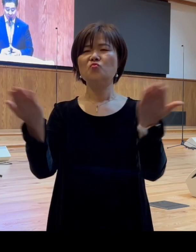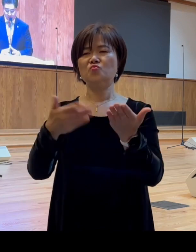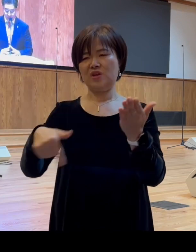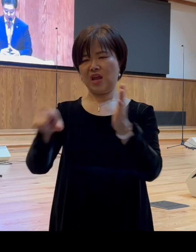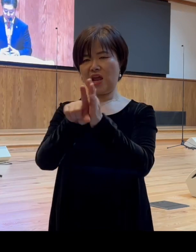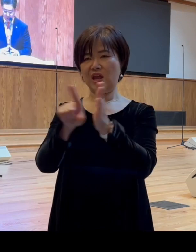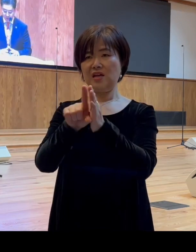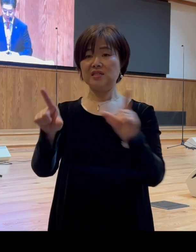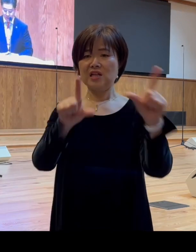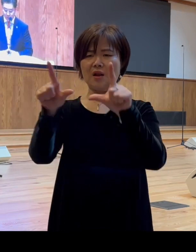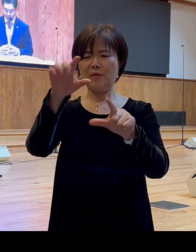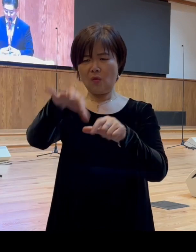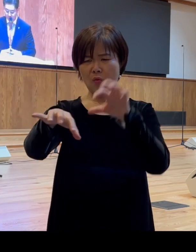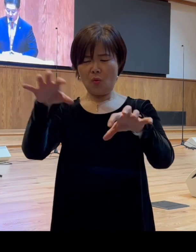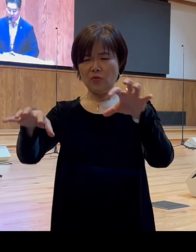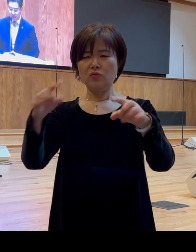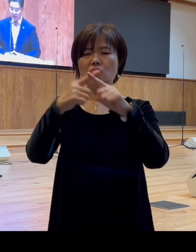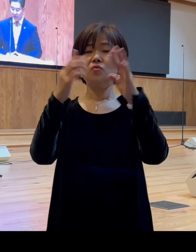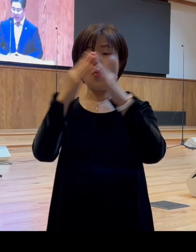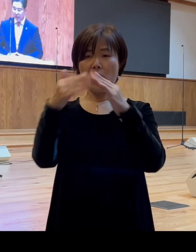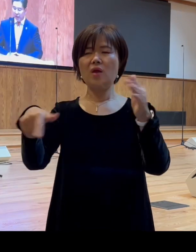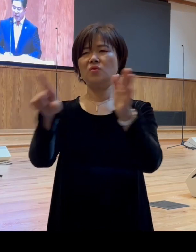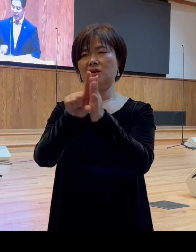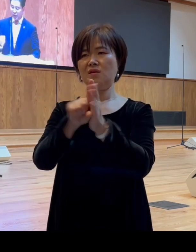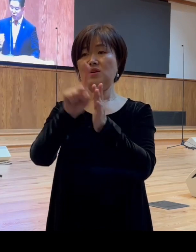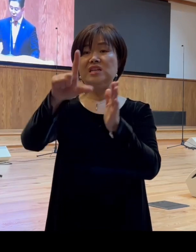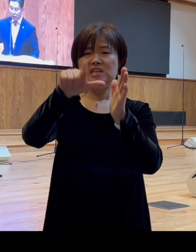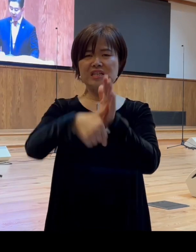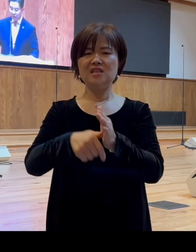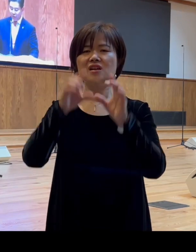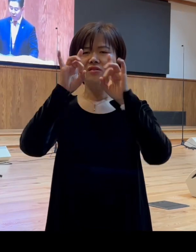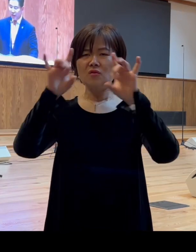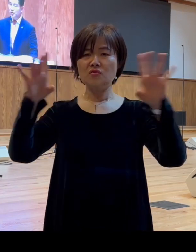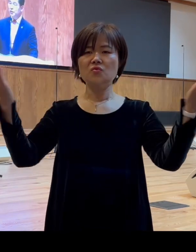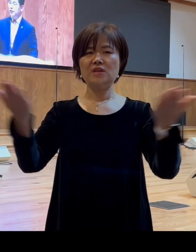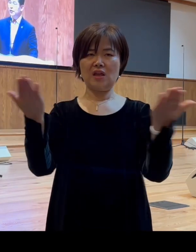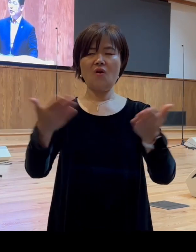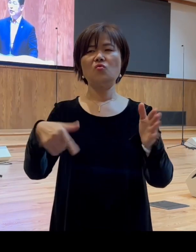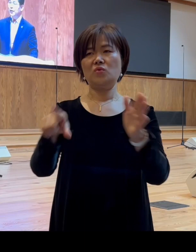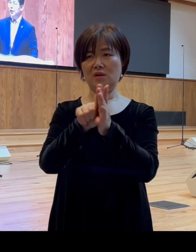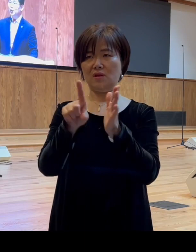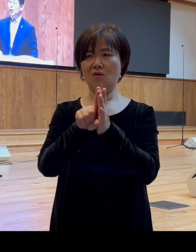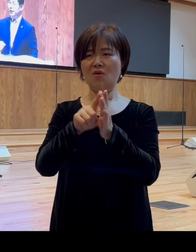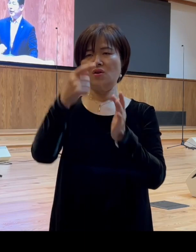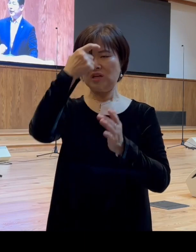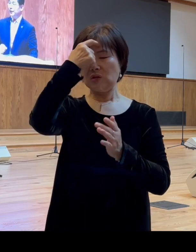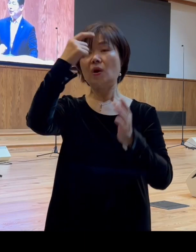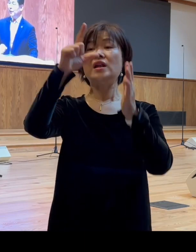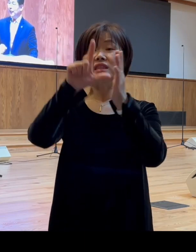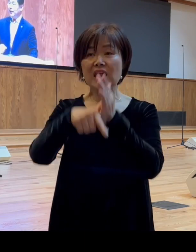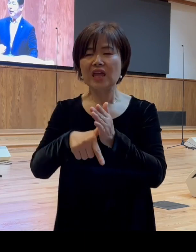현장을 위해서 교회를 위해서 이 시대의 선교사역을 위해서 기도할 때 하나님께서